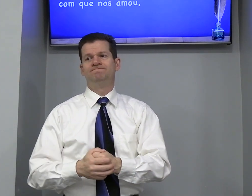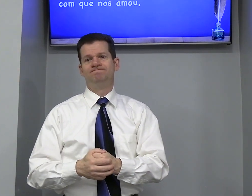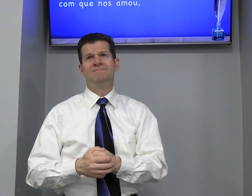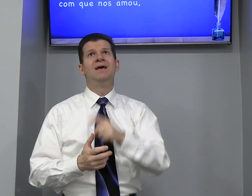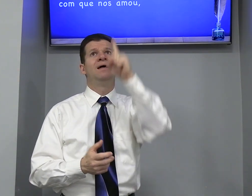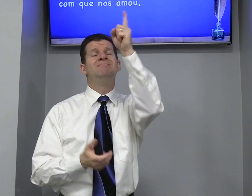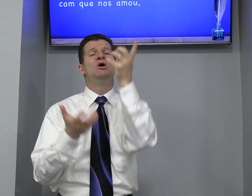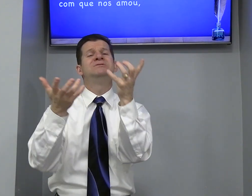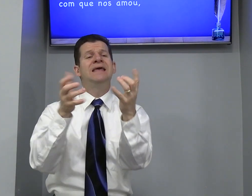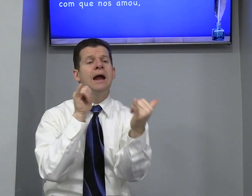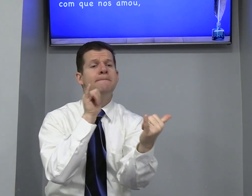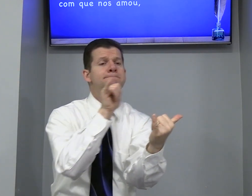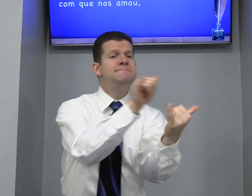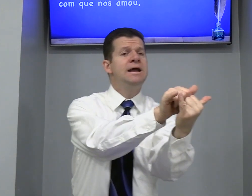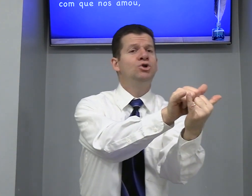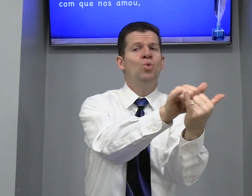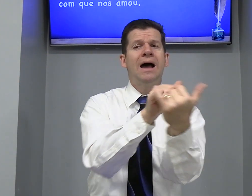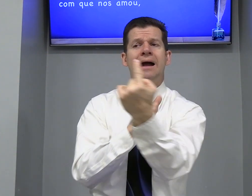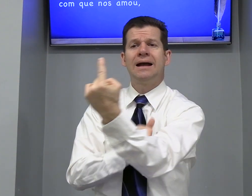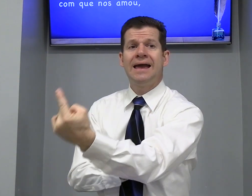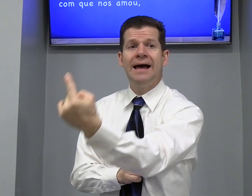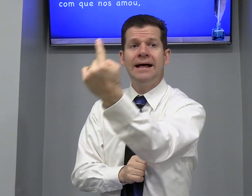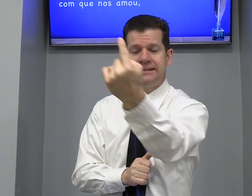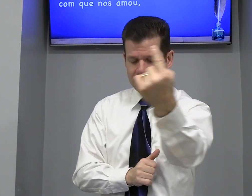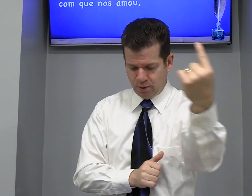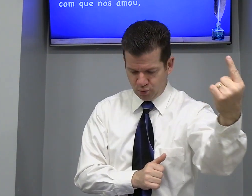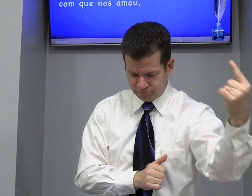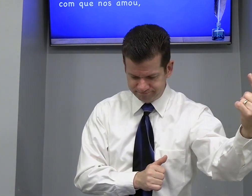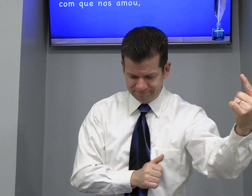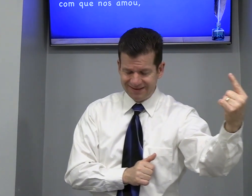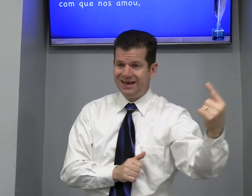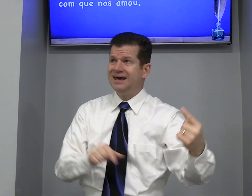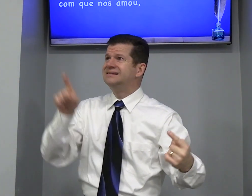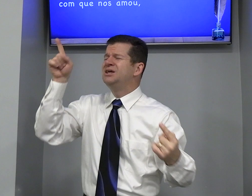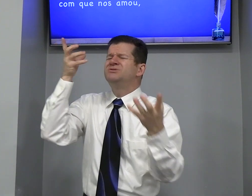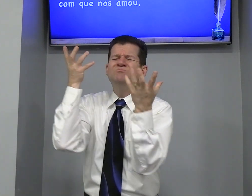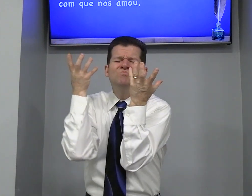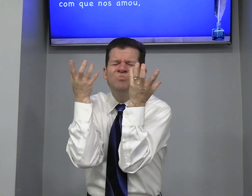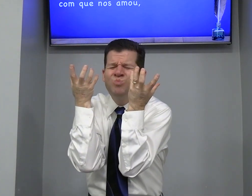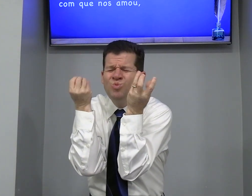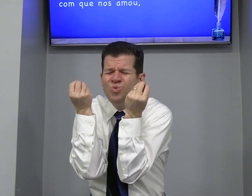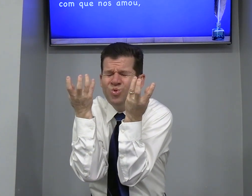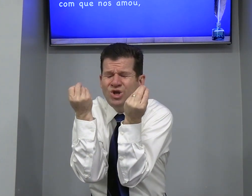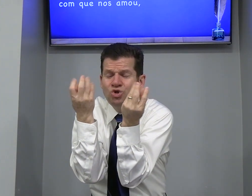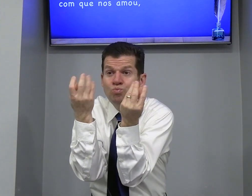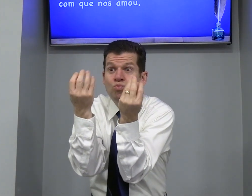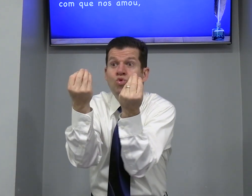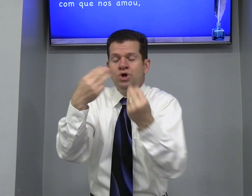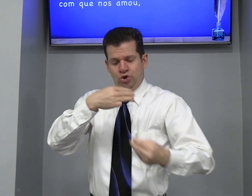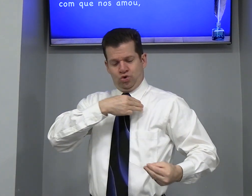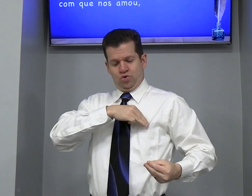Deus Quer Perdoar Cada um Deus Muito Muito